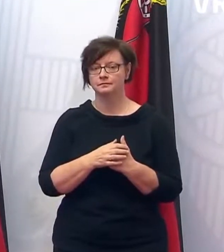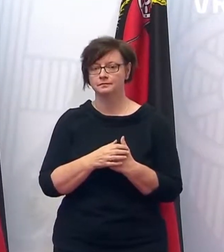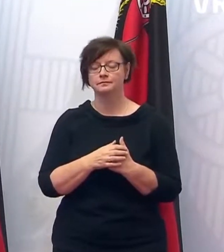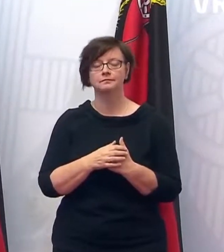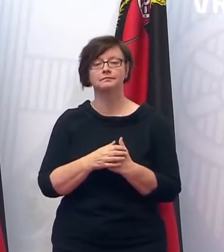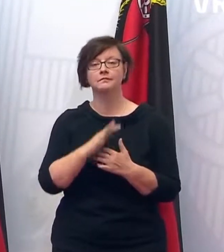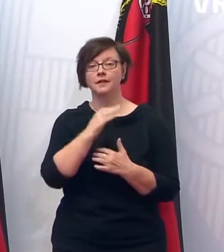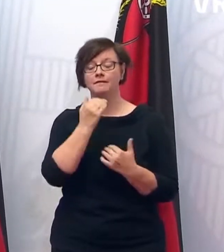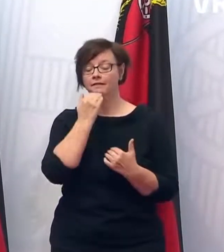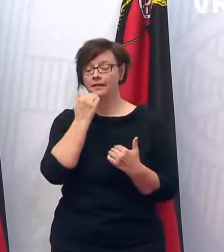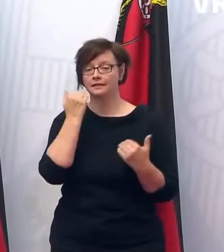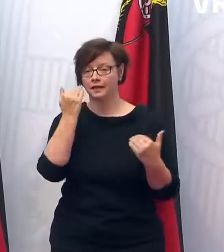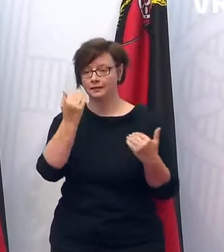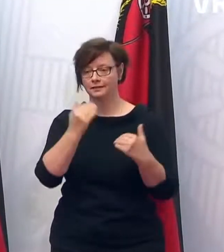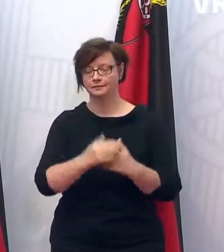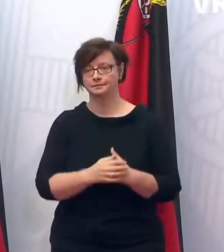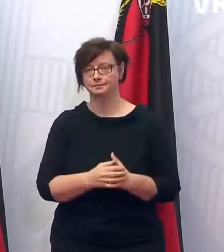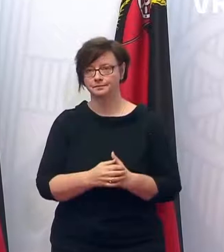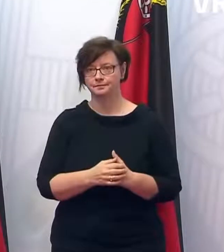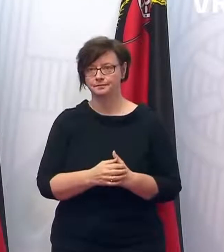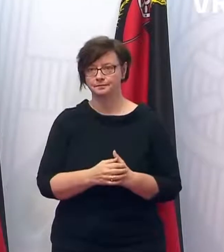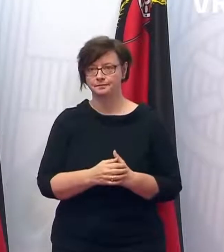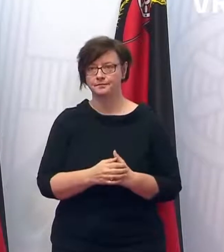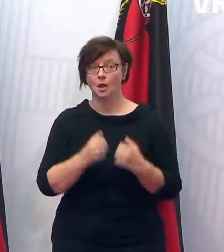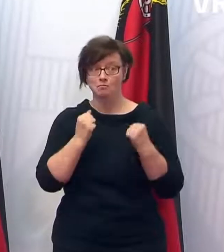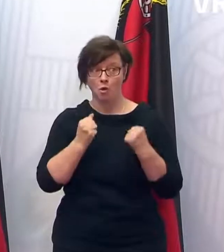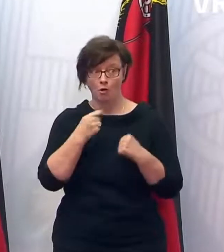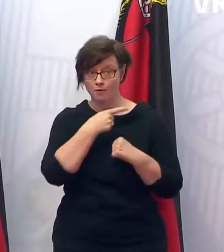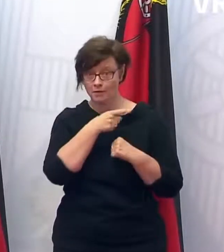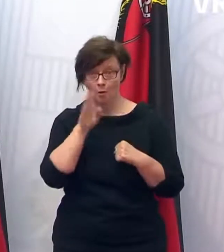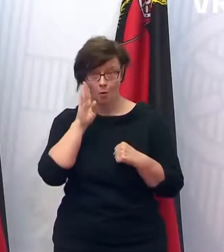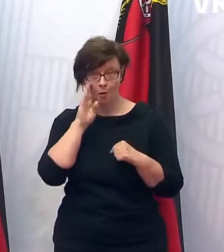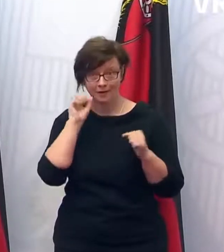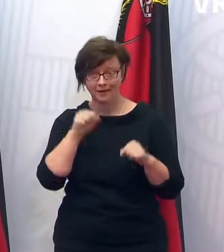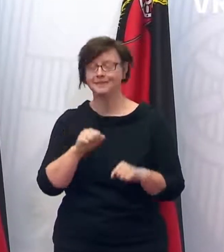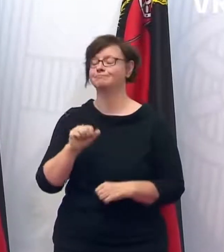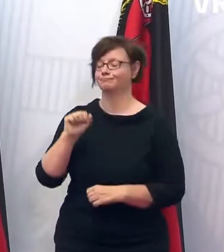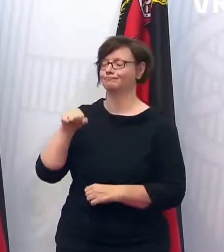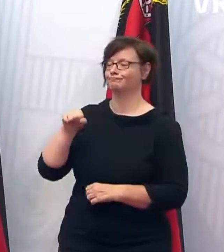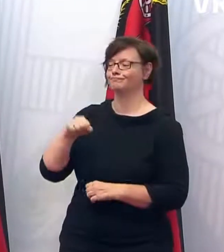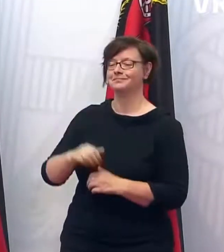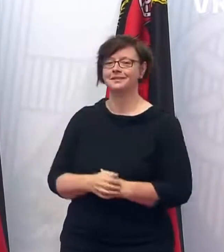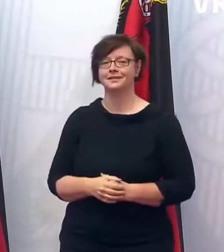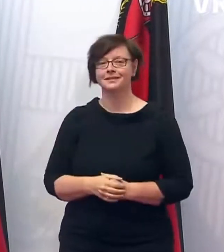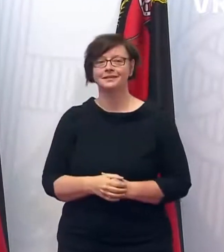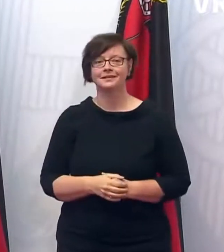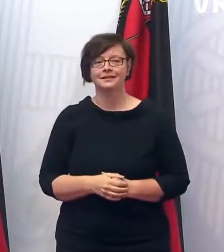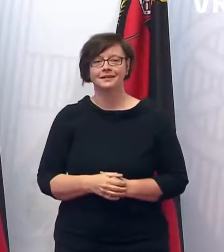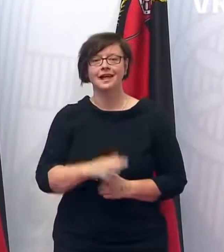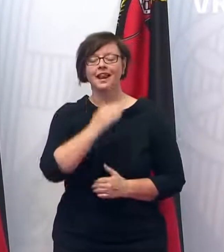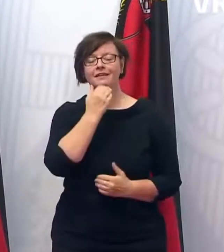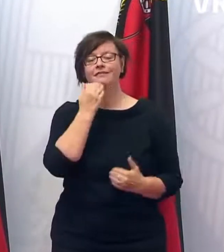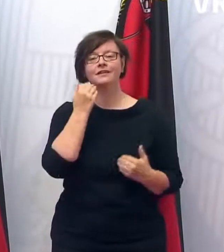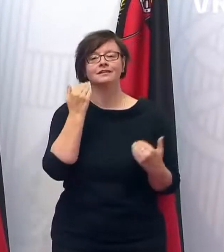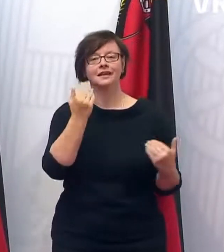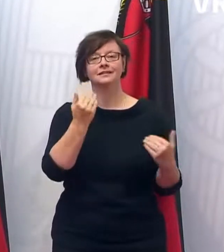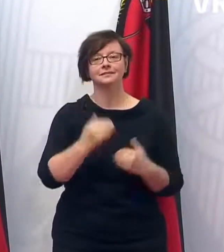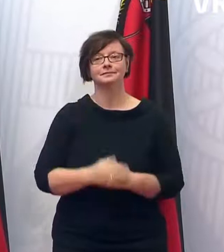Ja, vielen Dank. Ich hoffe auch, dass ich zu hören bin. Ja. Vielen Dank.